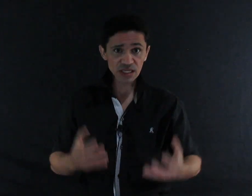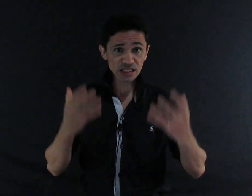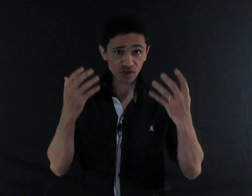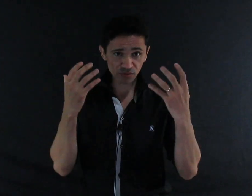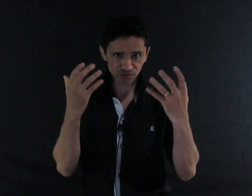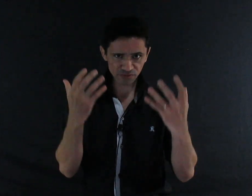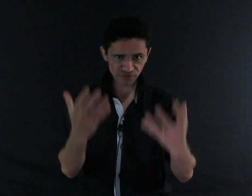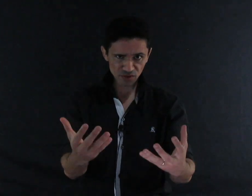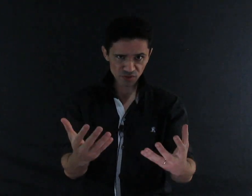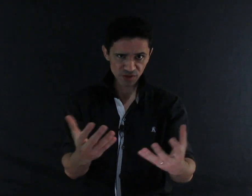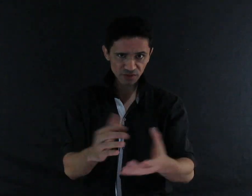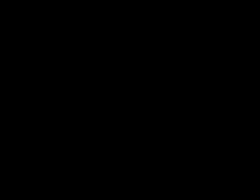Então, vem comigo.